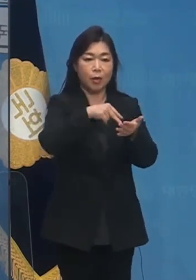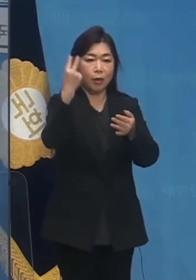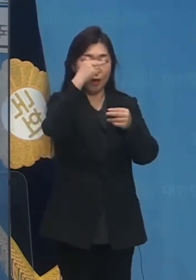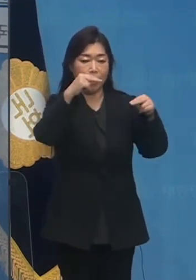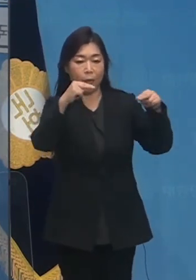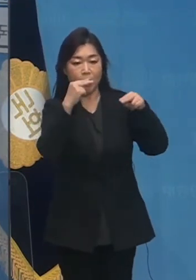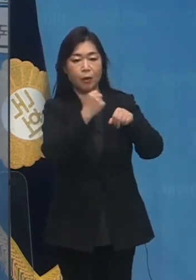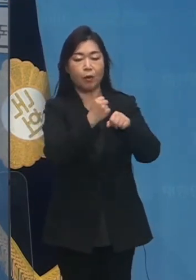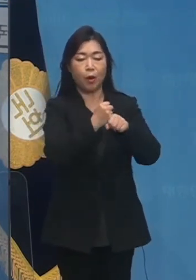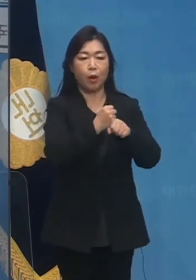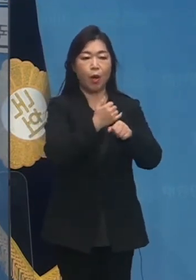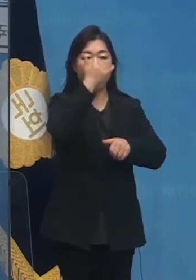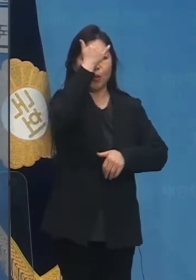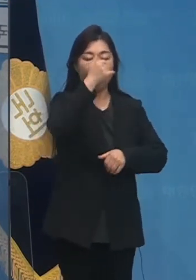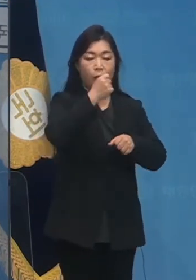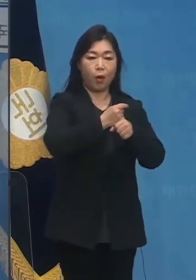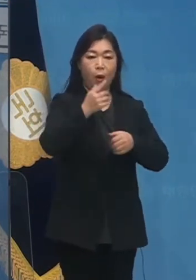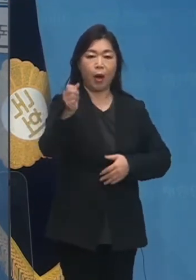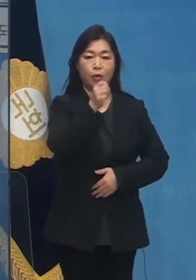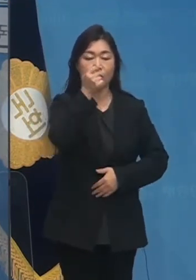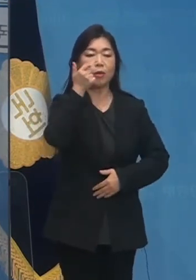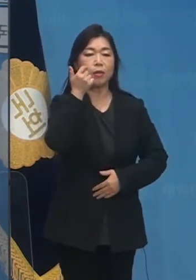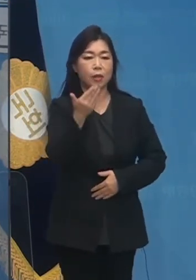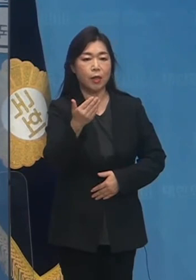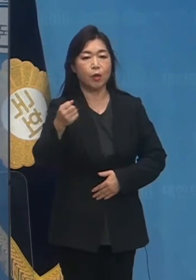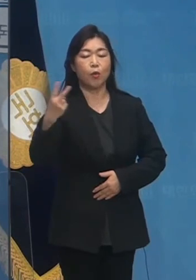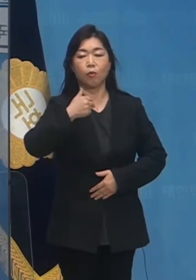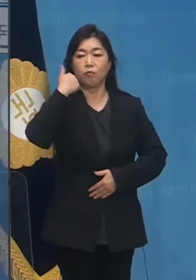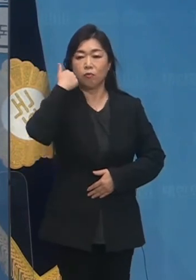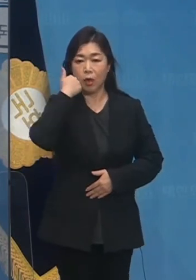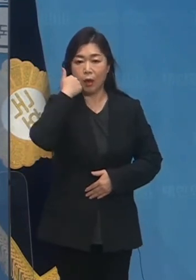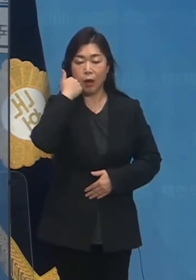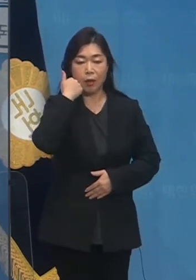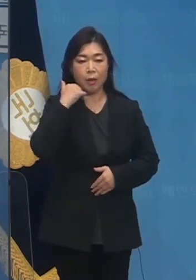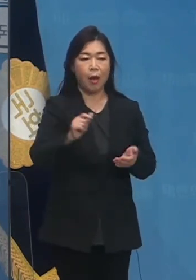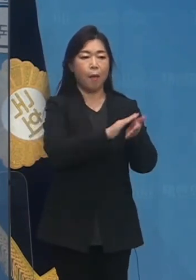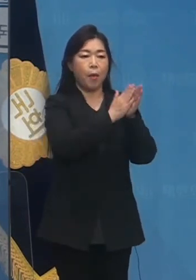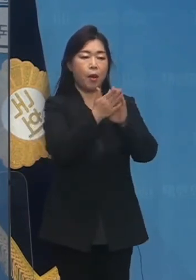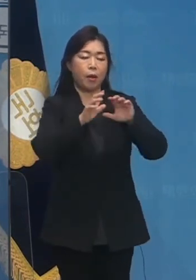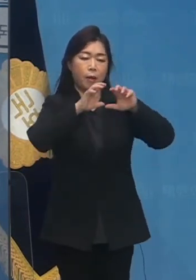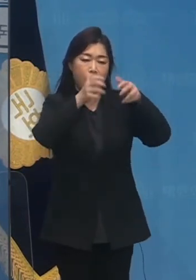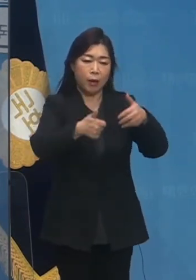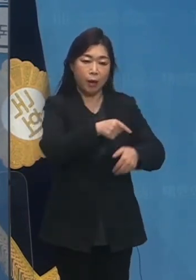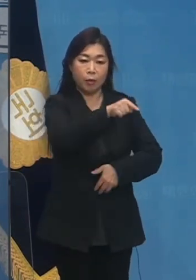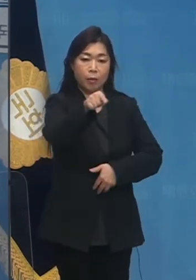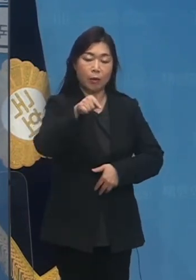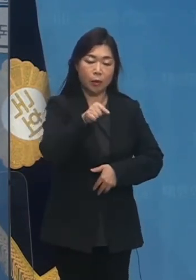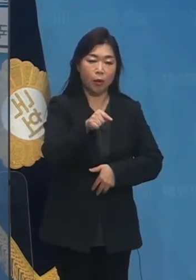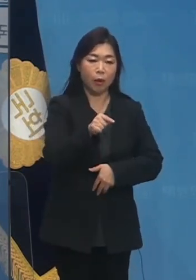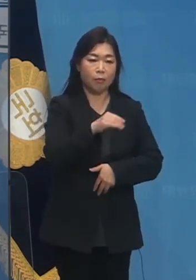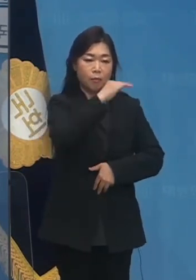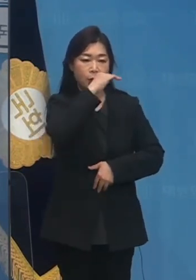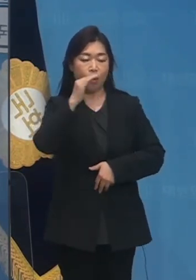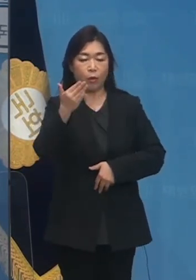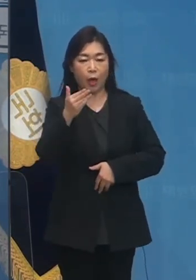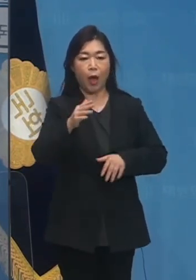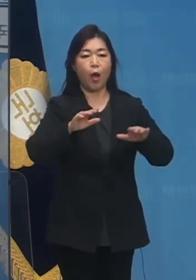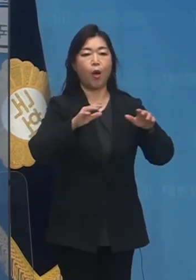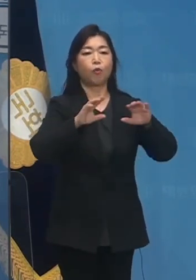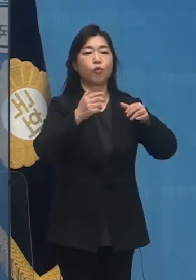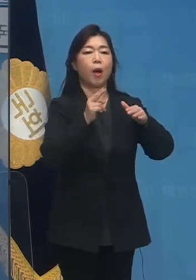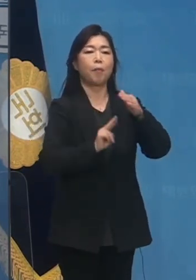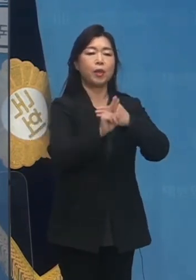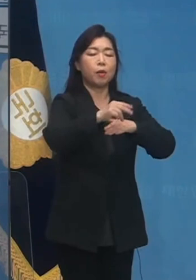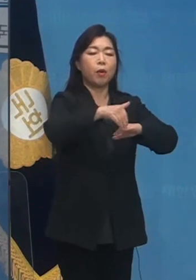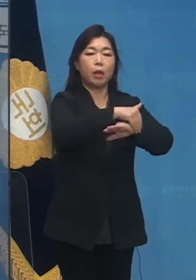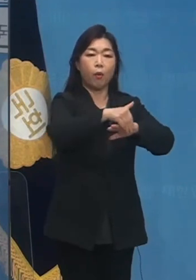도덕성을 갖추고 있는지 누가 격변하는 세계 흐름 속에 제대로 된 국가 규정과